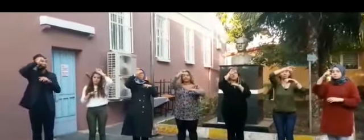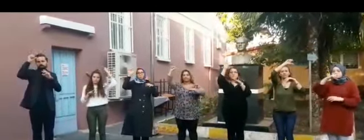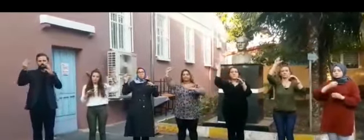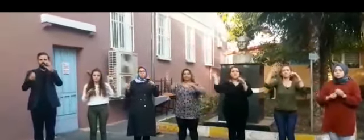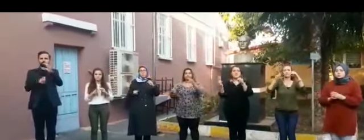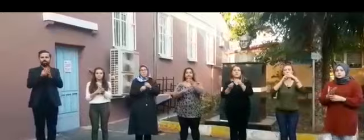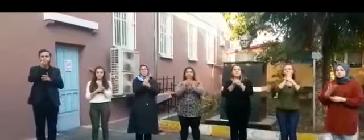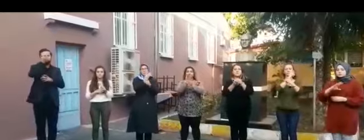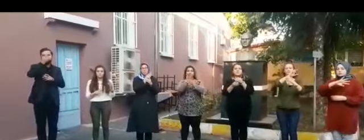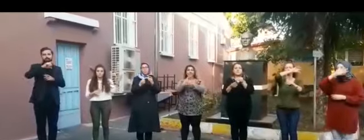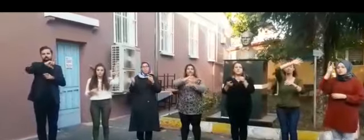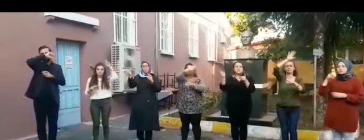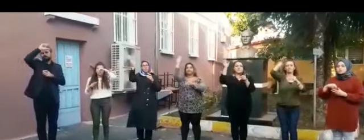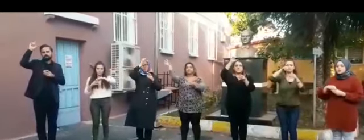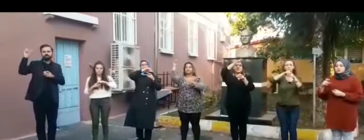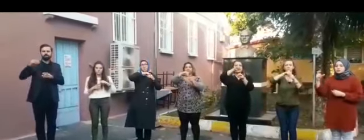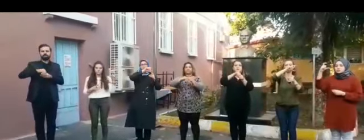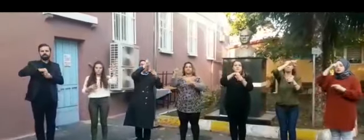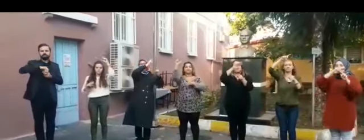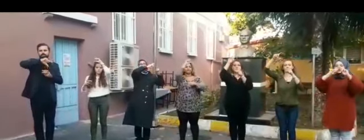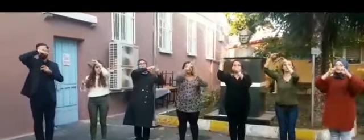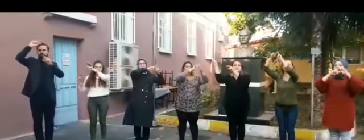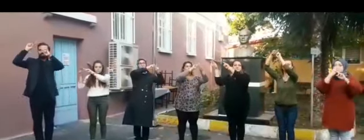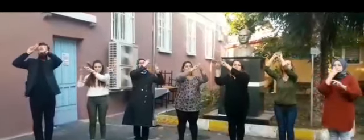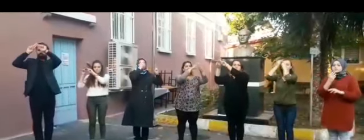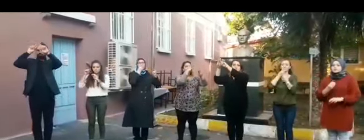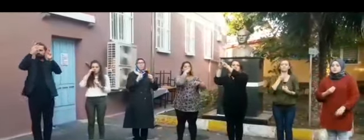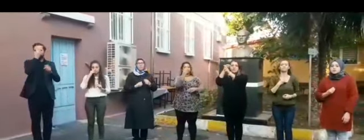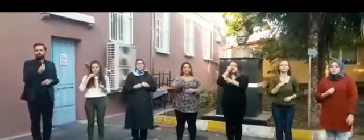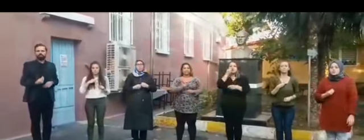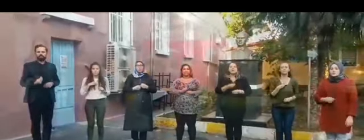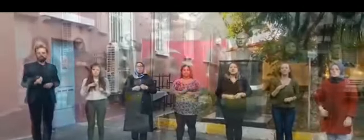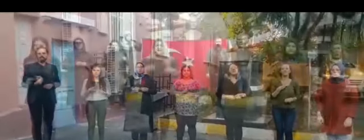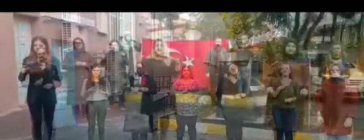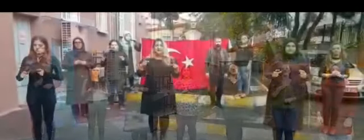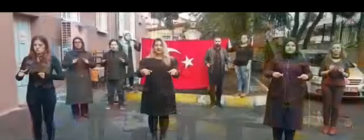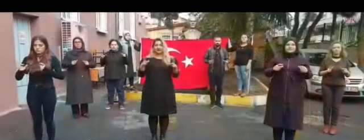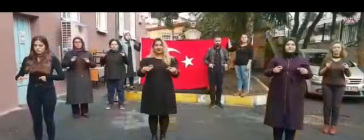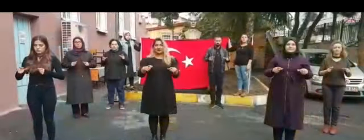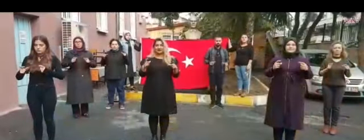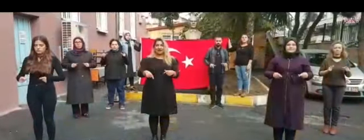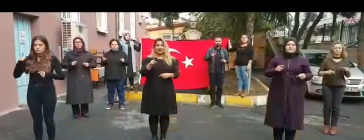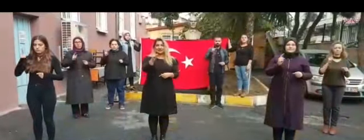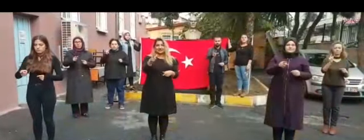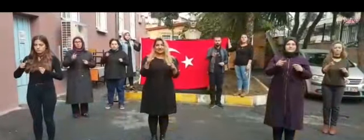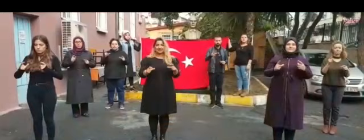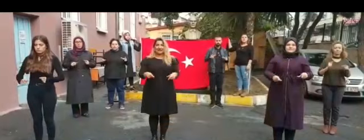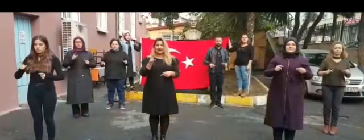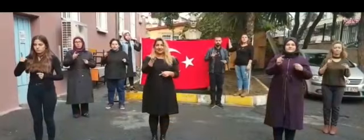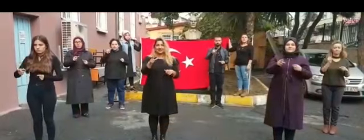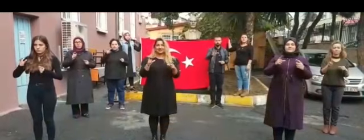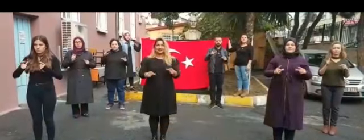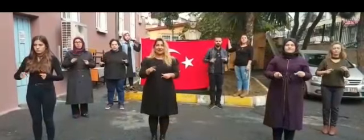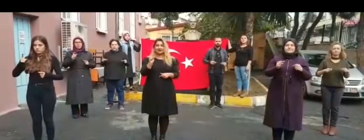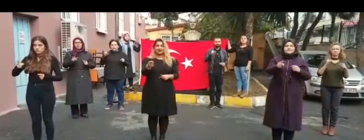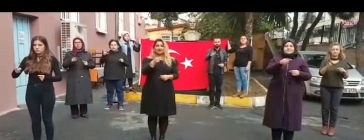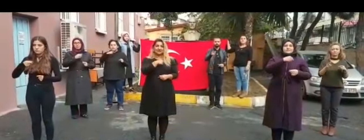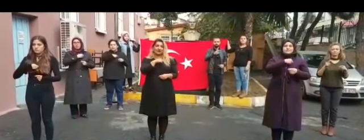cumhuriyeti kuran Göklerdeki ay yıldız bize armağan Nerede, nerede, neredesin, neredesin, neredesin